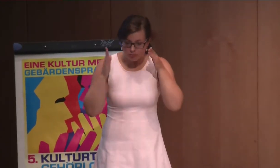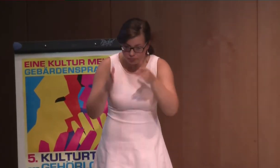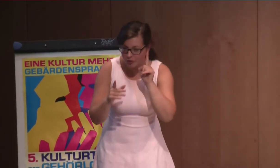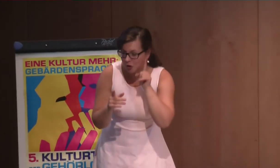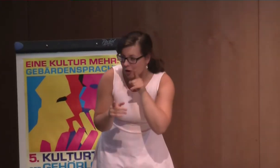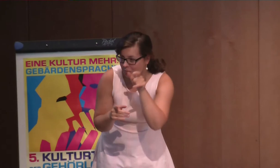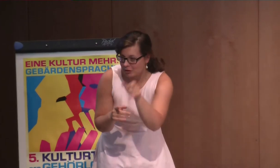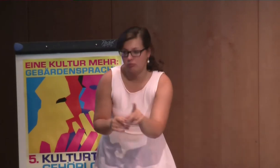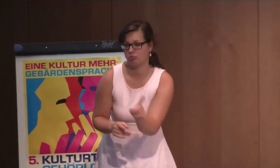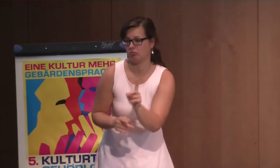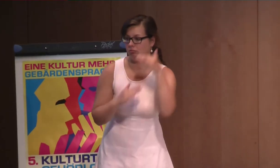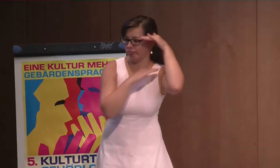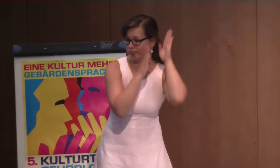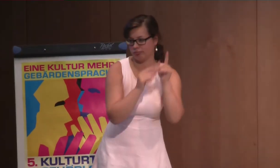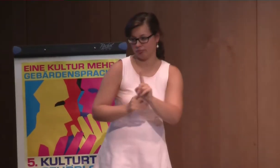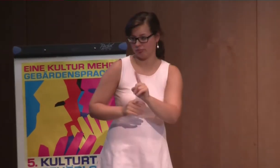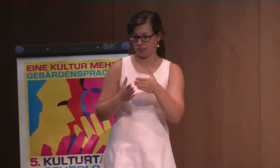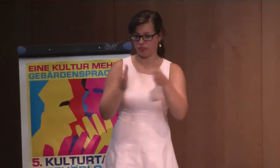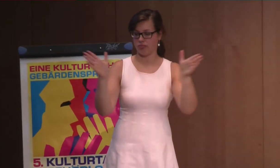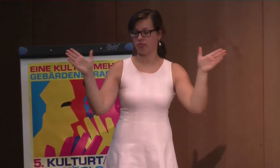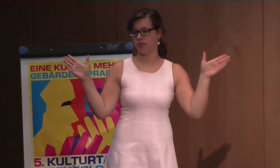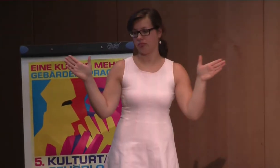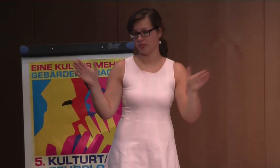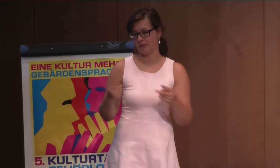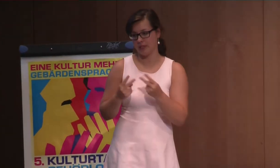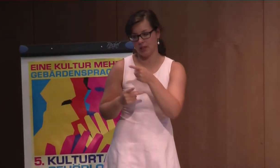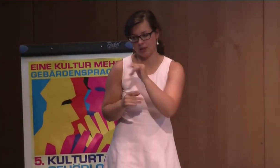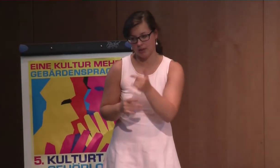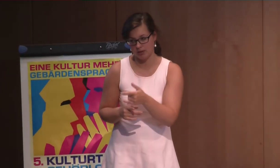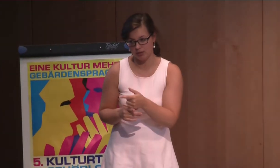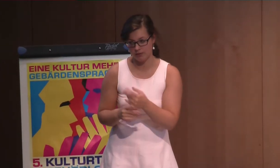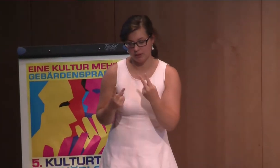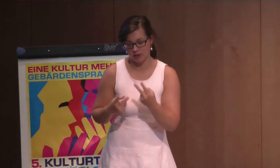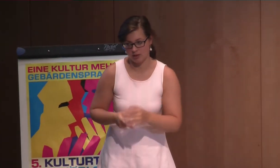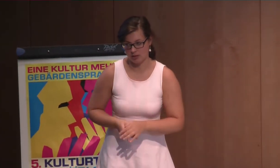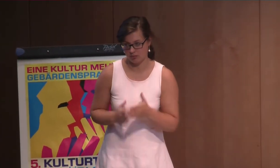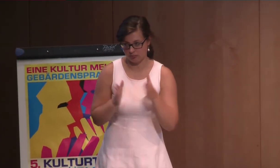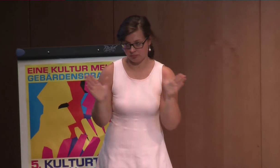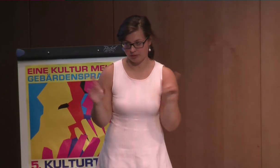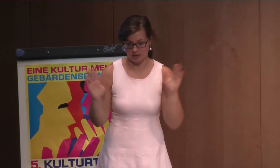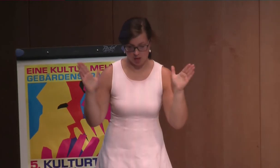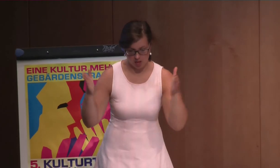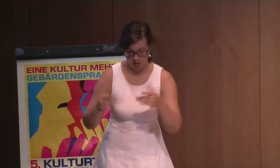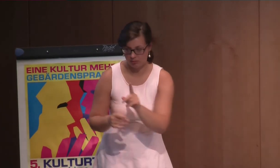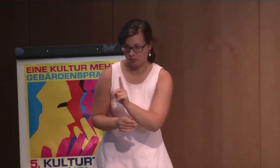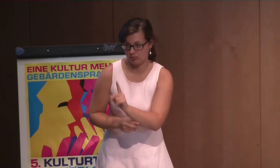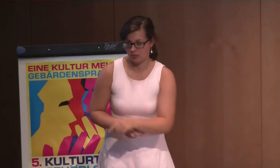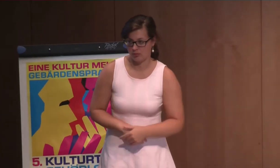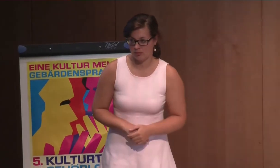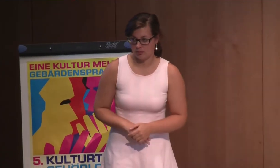gewährmsprachlich gefördert werden. Und das nicht nur auf Gehörlose Kinder und auf den Hörstatus bezogen, sondern es ist da, man wirklich breiter gefächert.